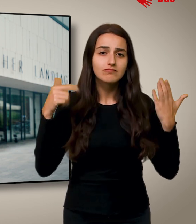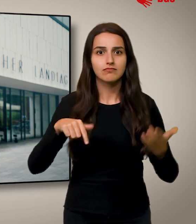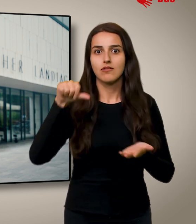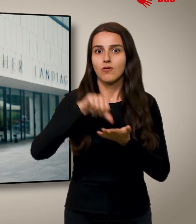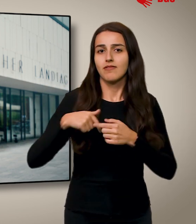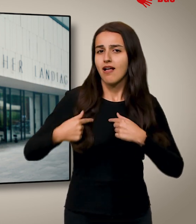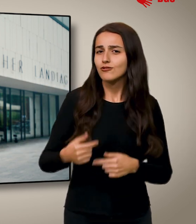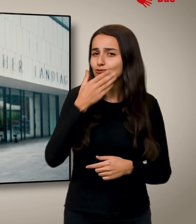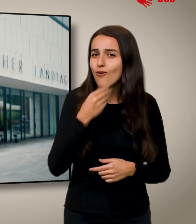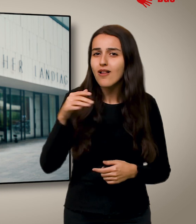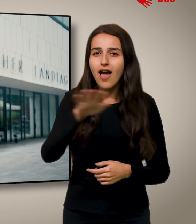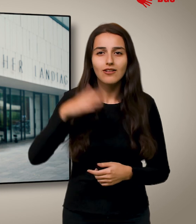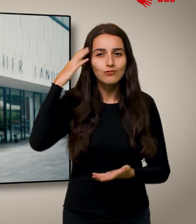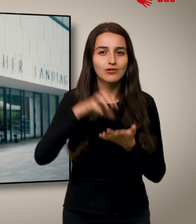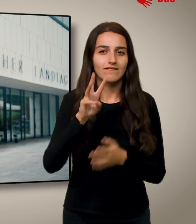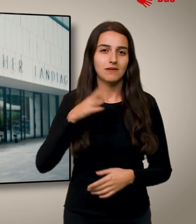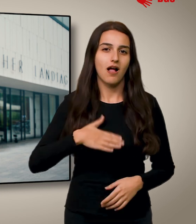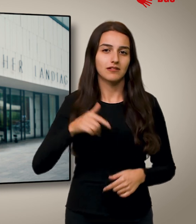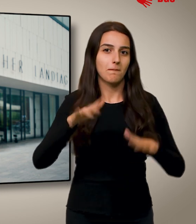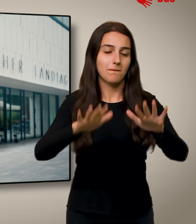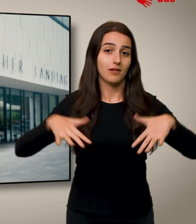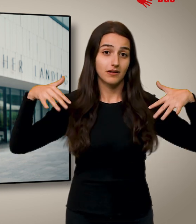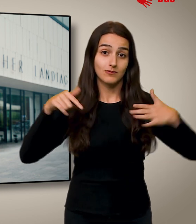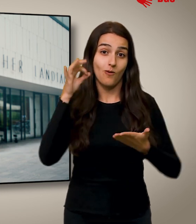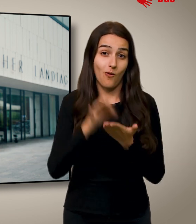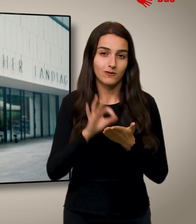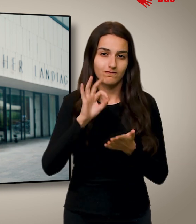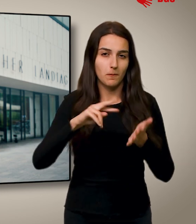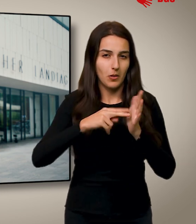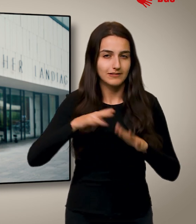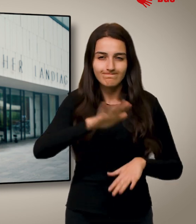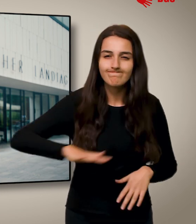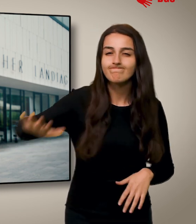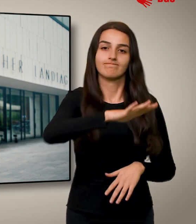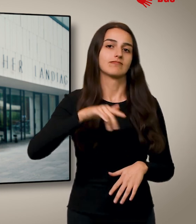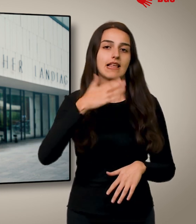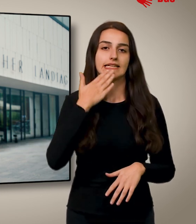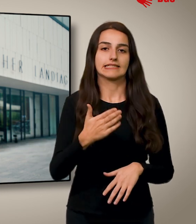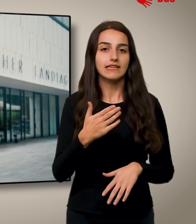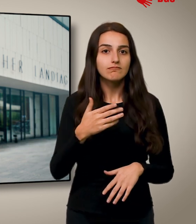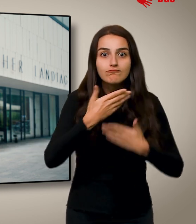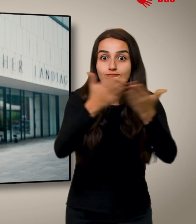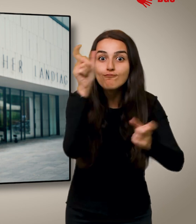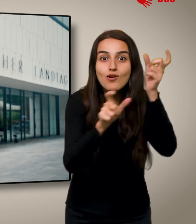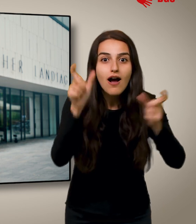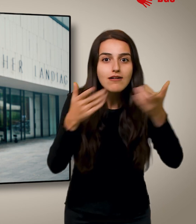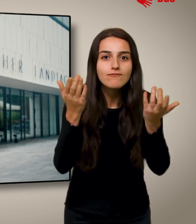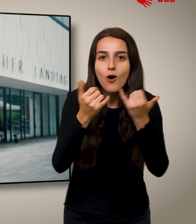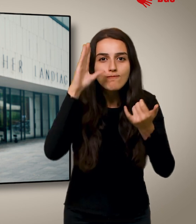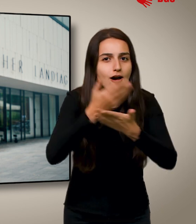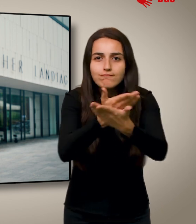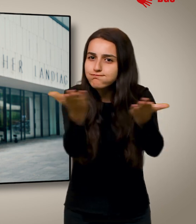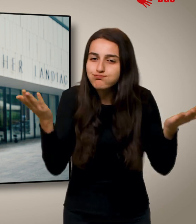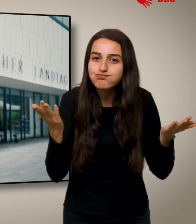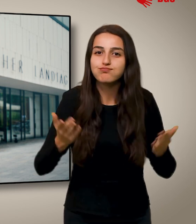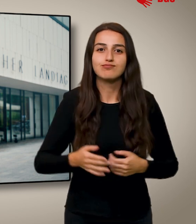Landeshauptstadt Wiesbaden, dem Sitz unseres Parlaments, begrüßen. An diesem Ort wird Politik für ganz Hessen gestaltet, also für Sie, die